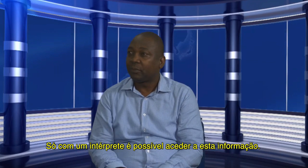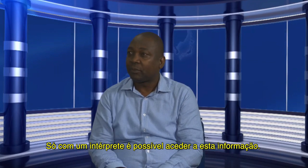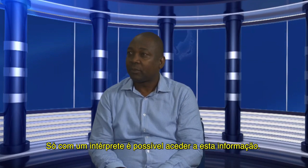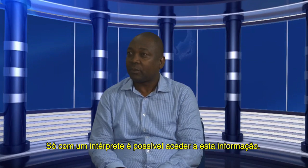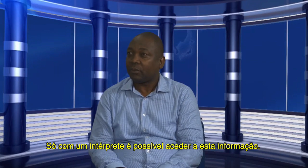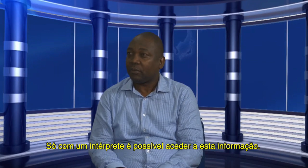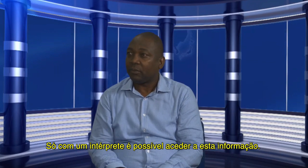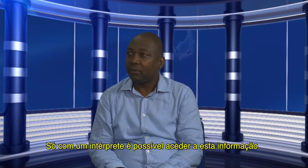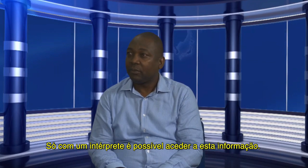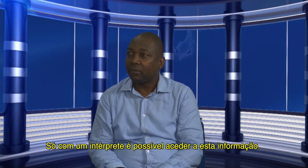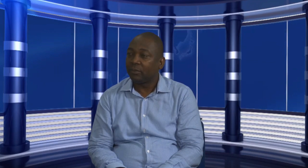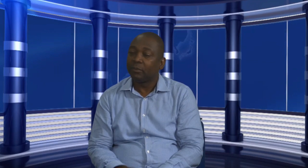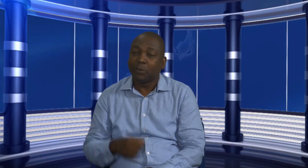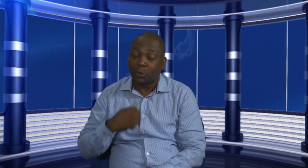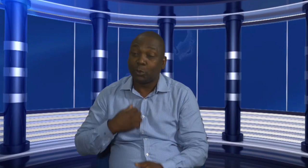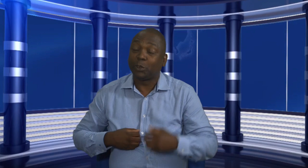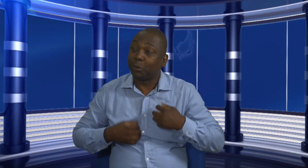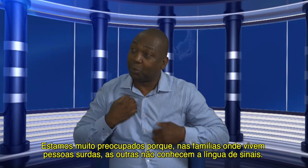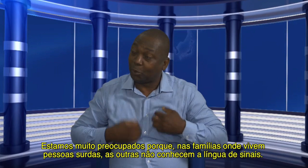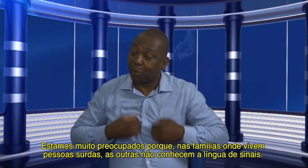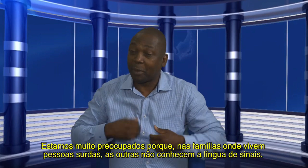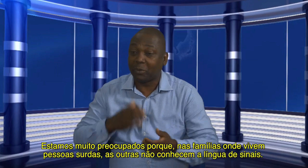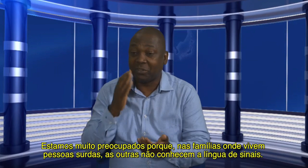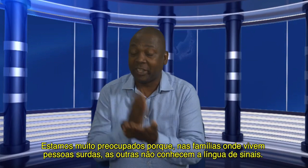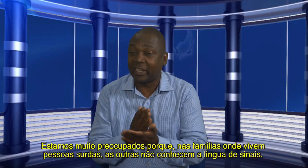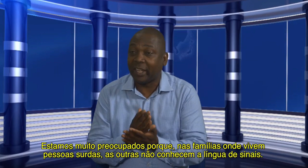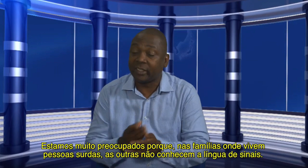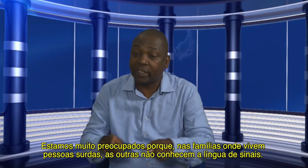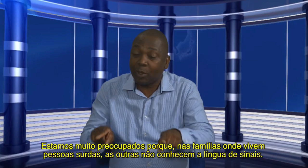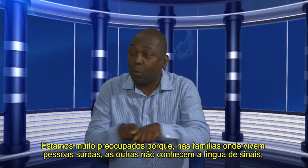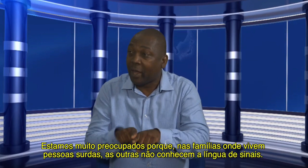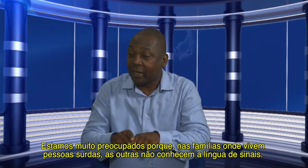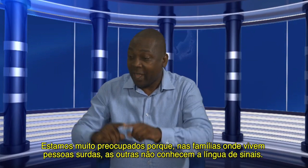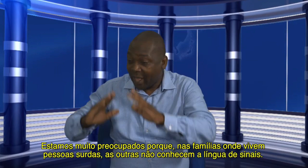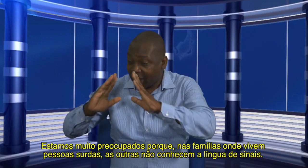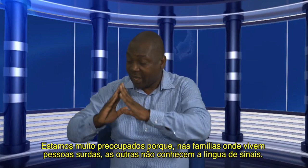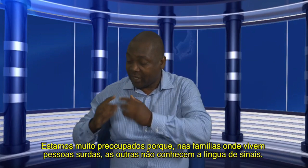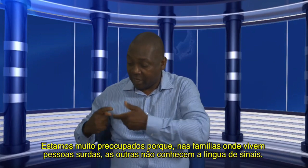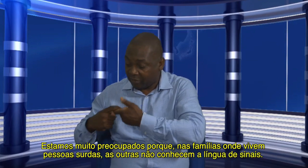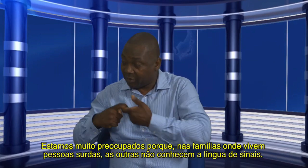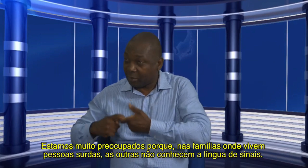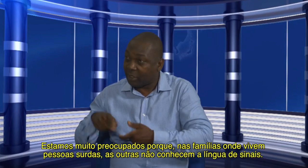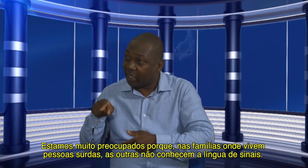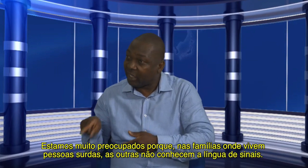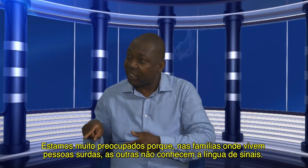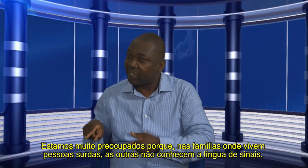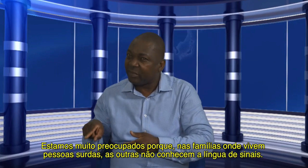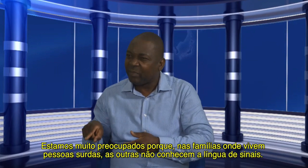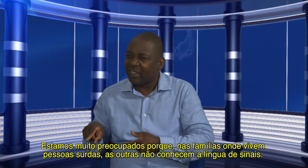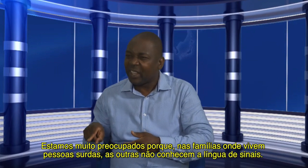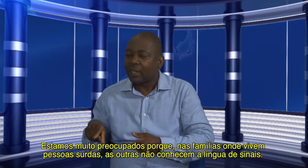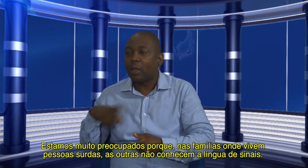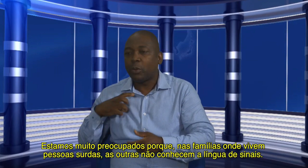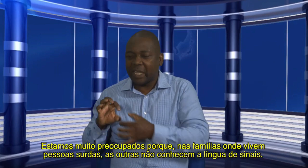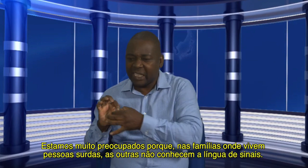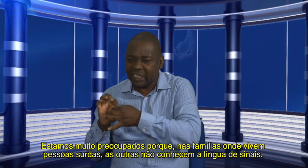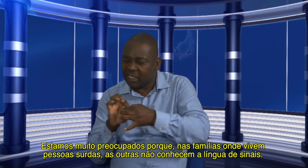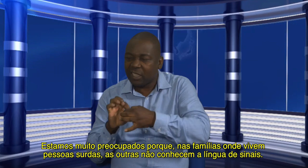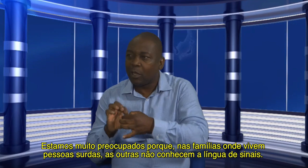coisas passam de que vai perceber. E não estamos preocupados, porque nas famílias, onde tem pessoas